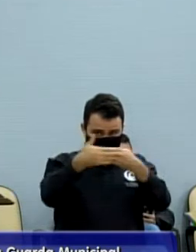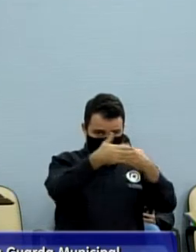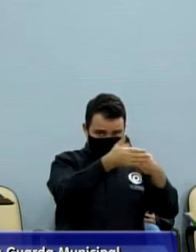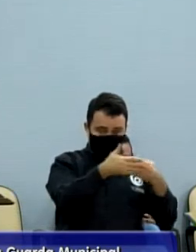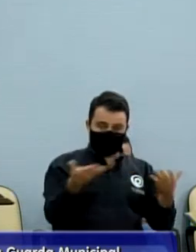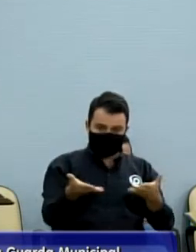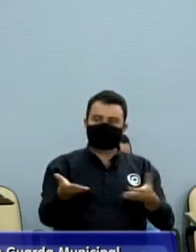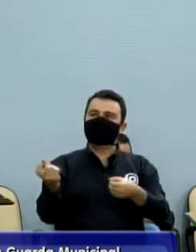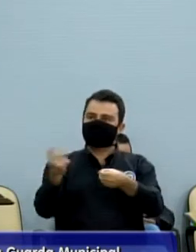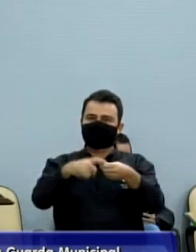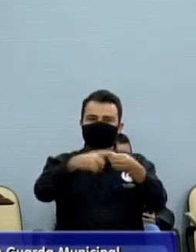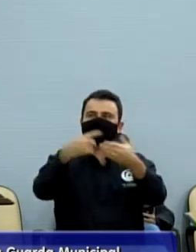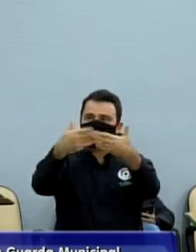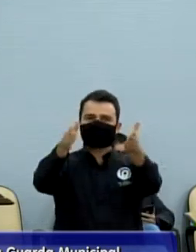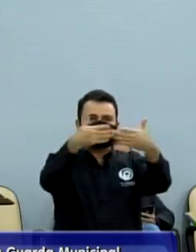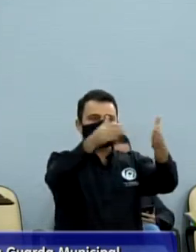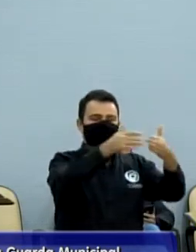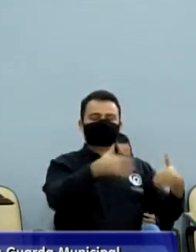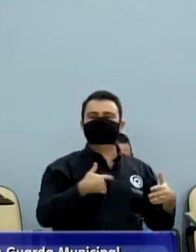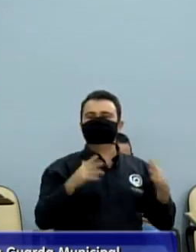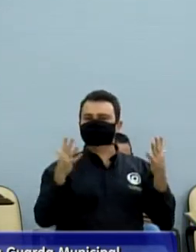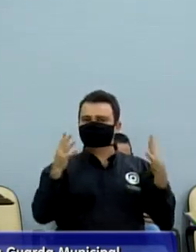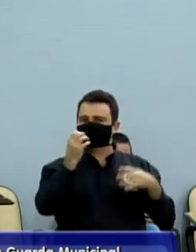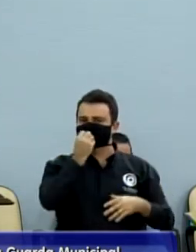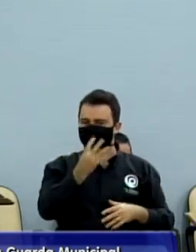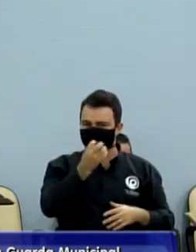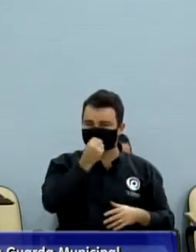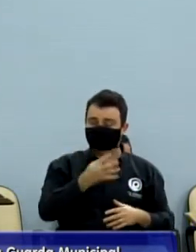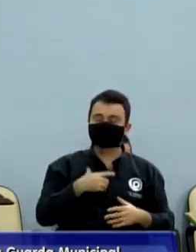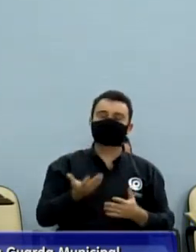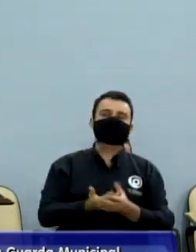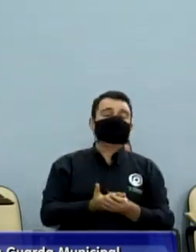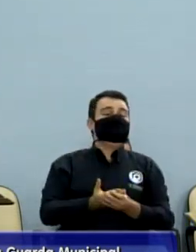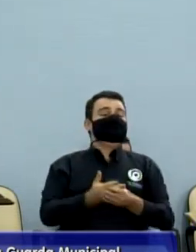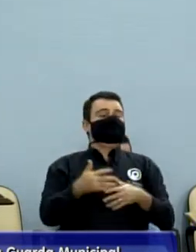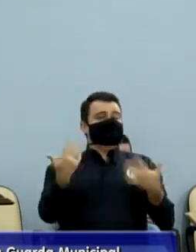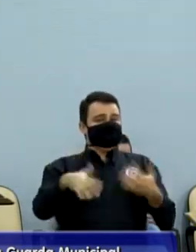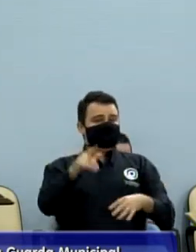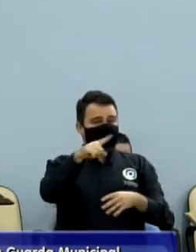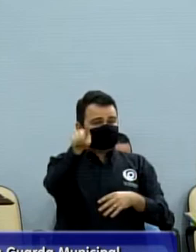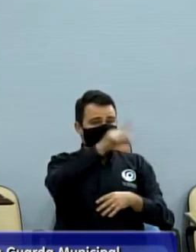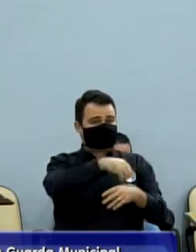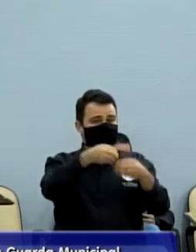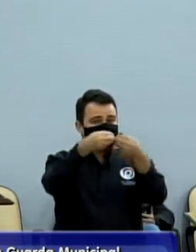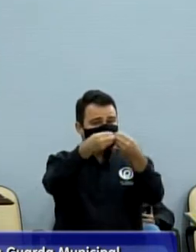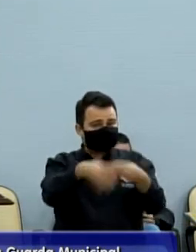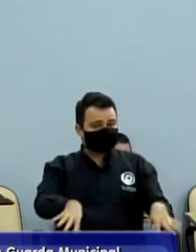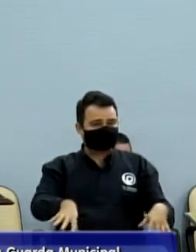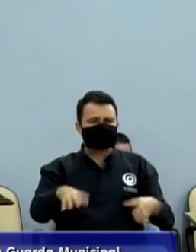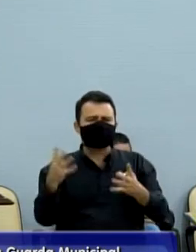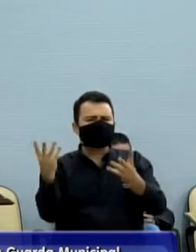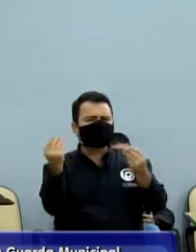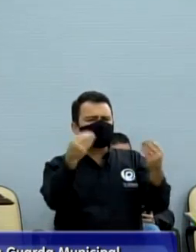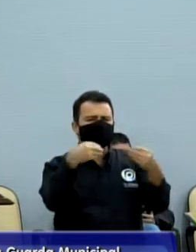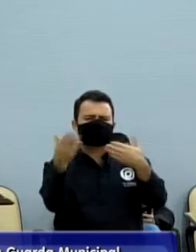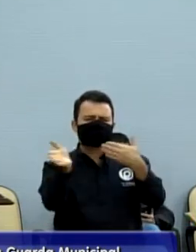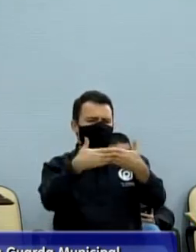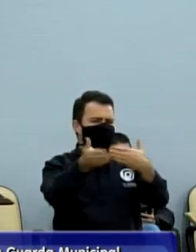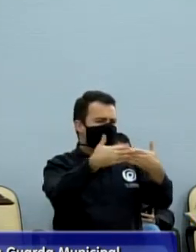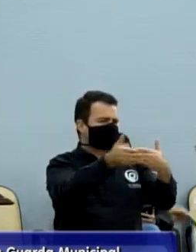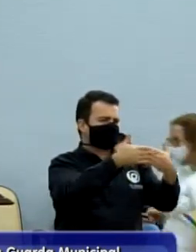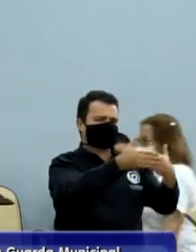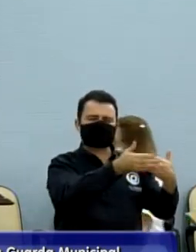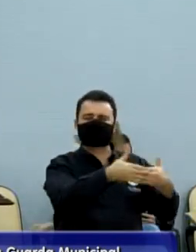um absurdo. Eu vou até fazer um levantamento, mas é coisa de milhares que fecharam a nível de Brasil, não tenho nem